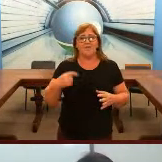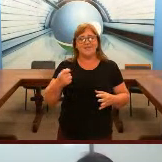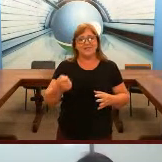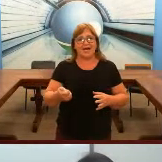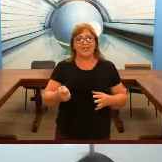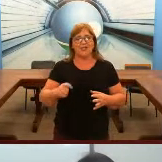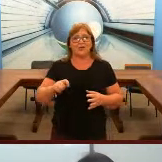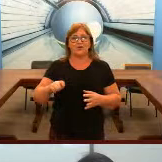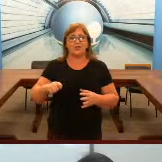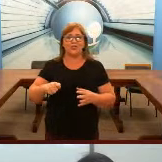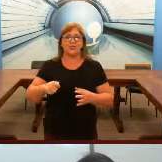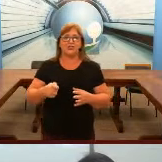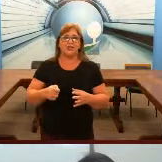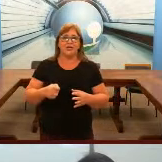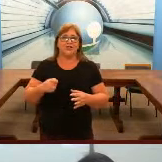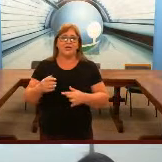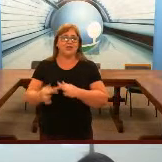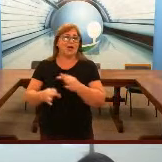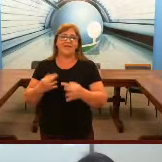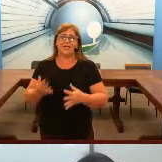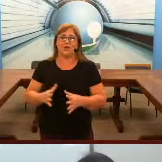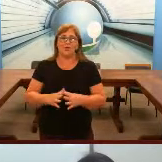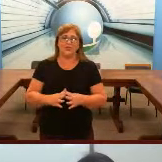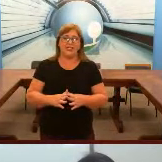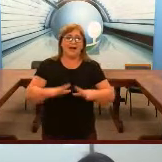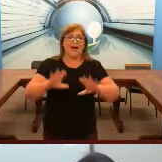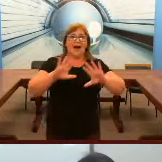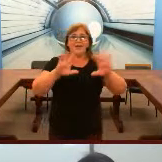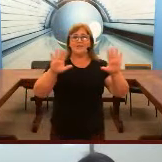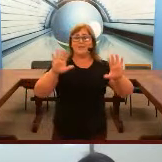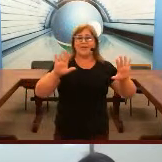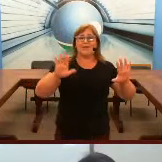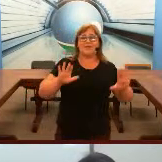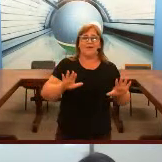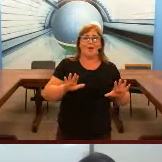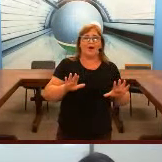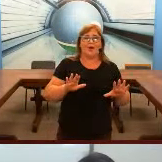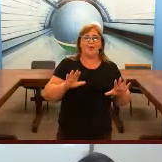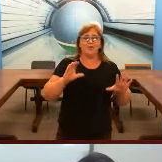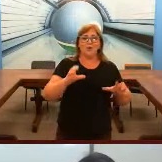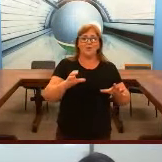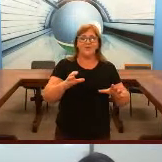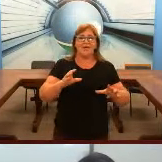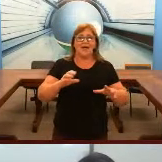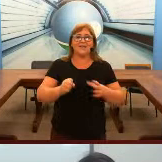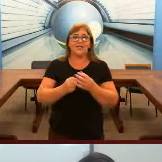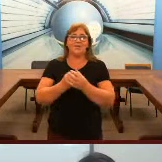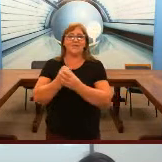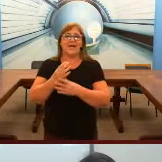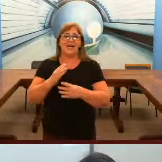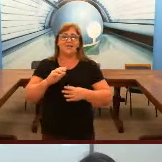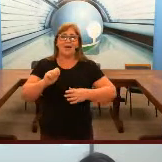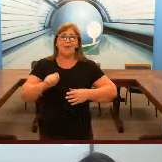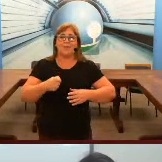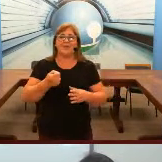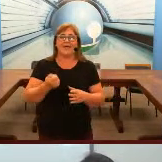novos sinais de nova tecnologia, a língua também é da mesma forma. Os surdos, eles criam sinais para poder